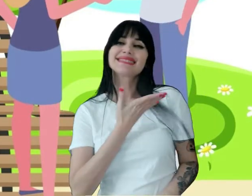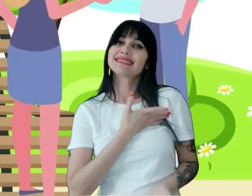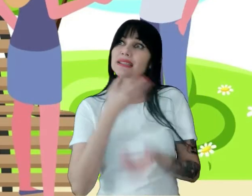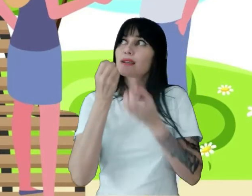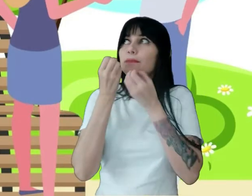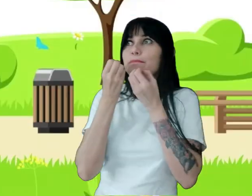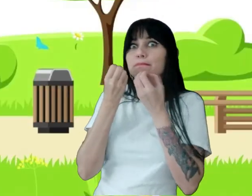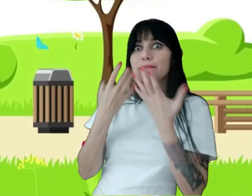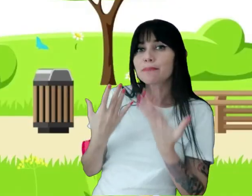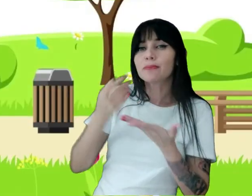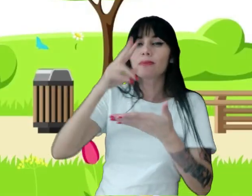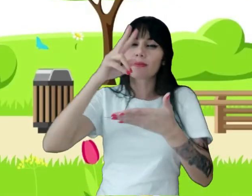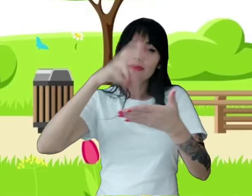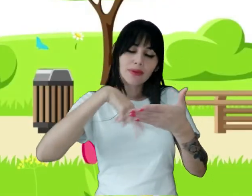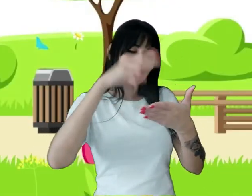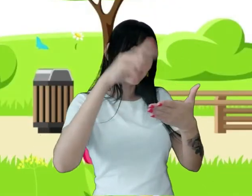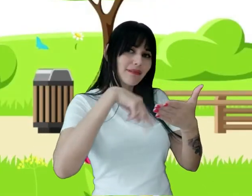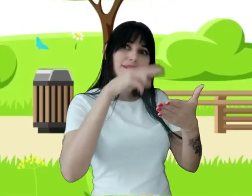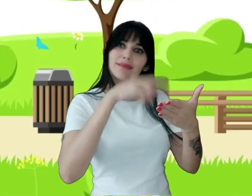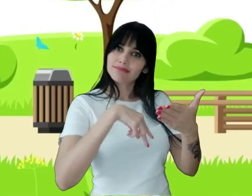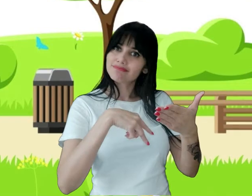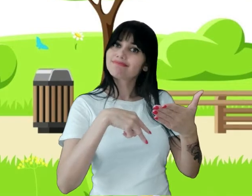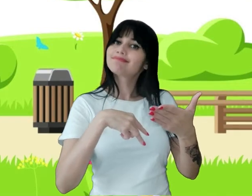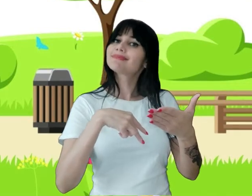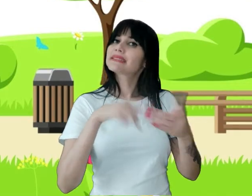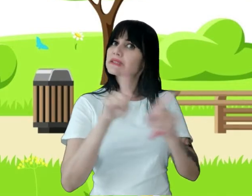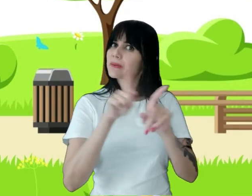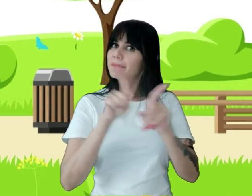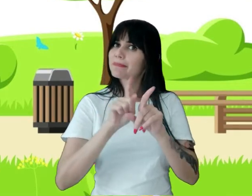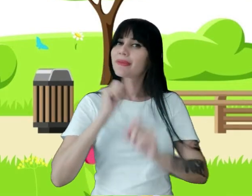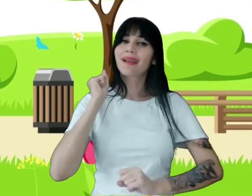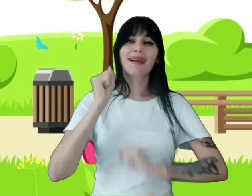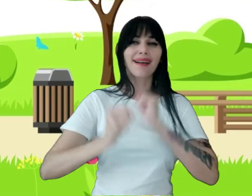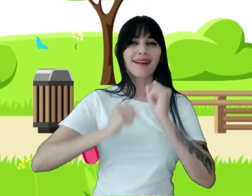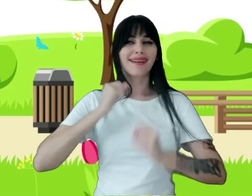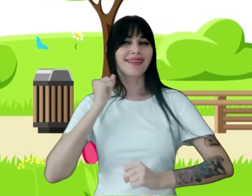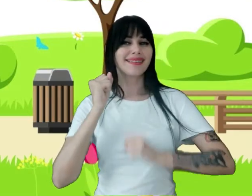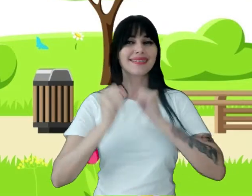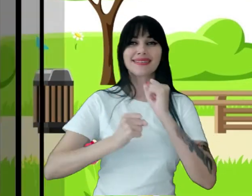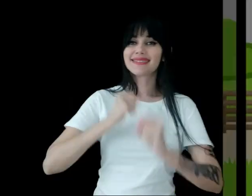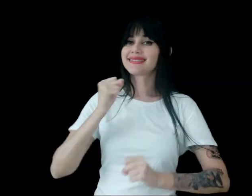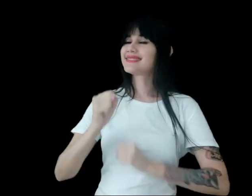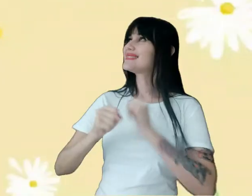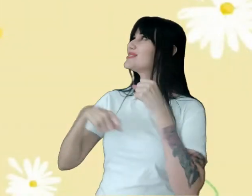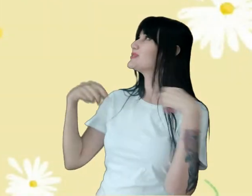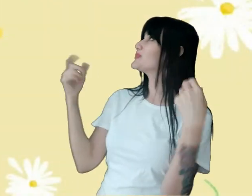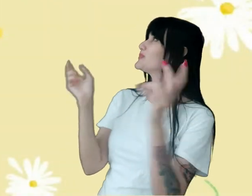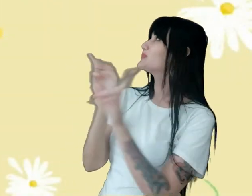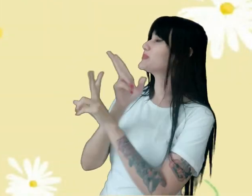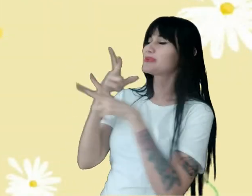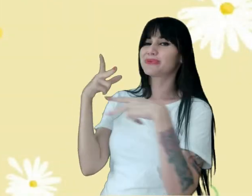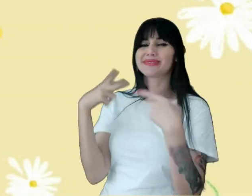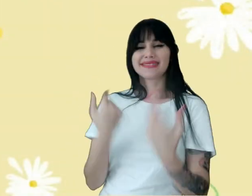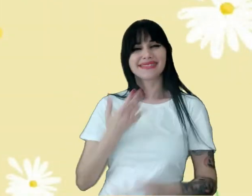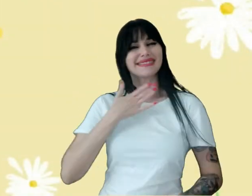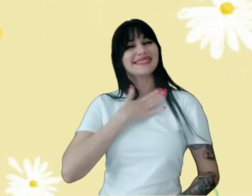leitura E a caminhada Ao ar livre Querida criança